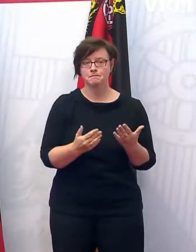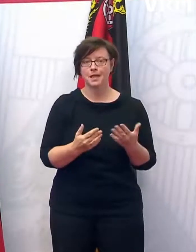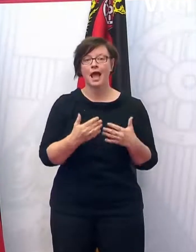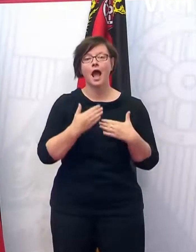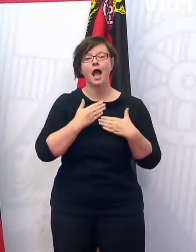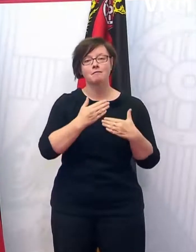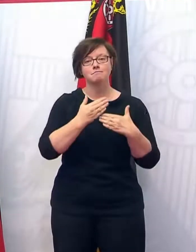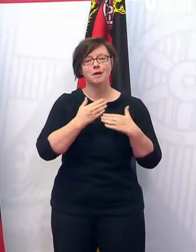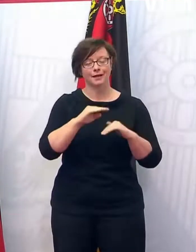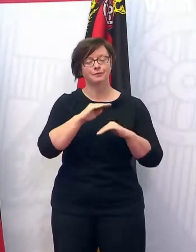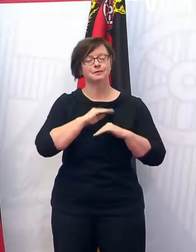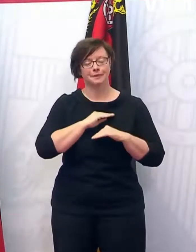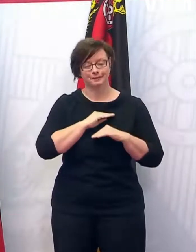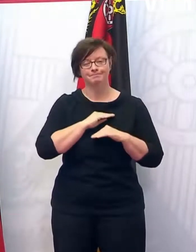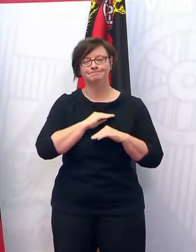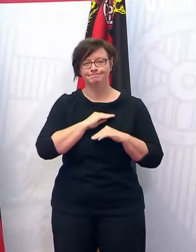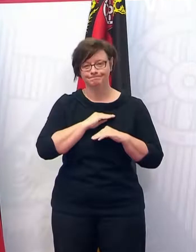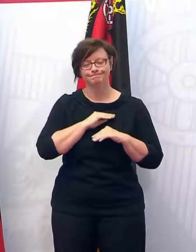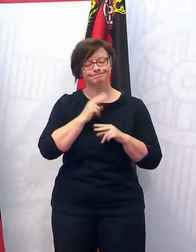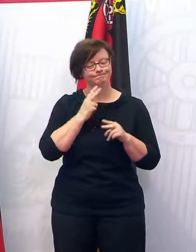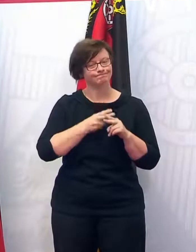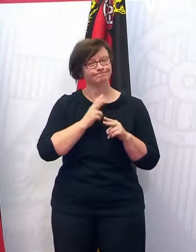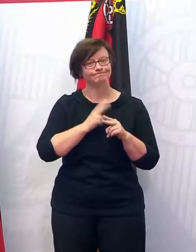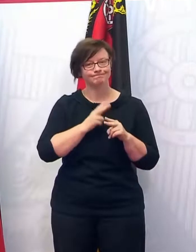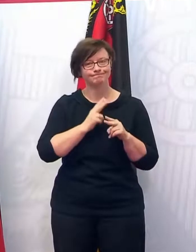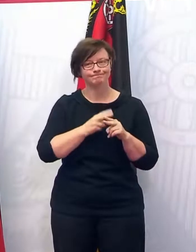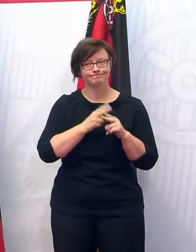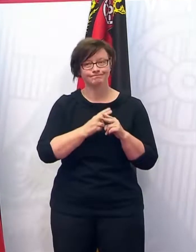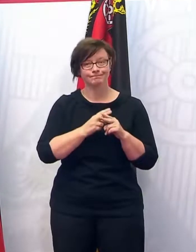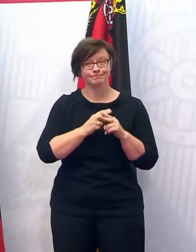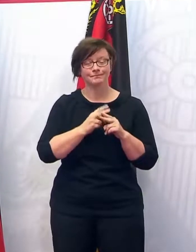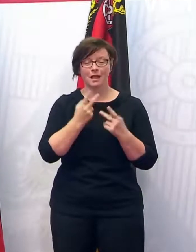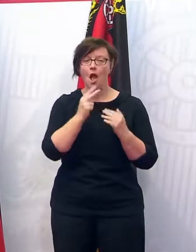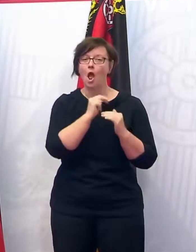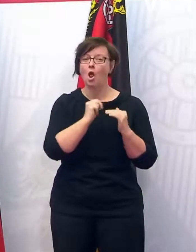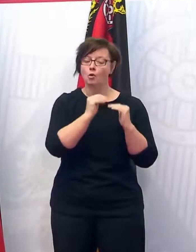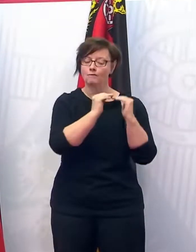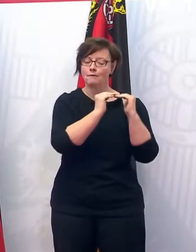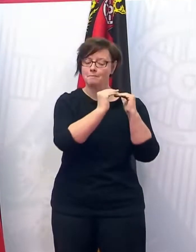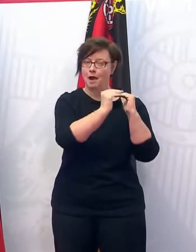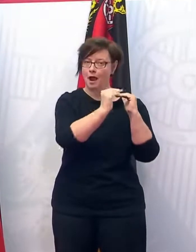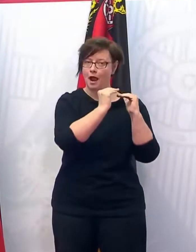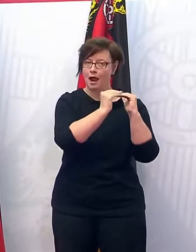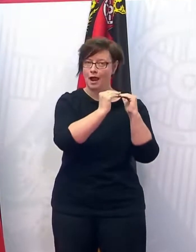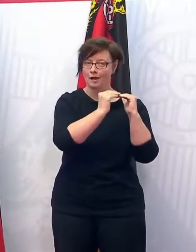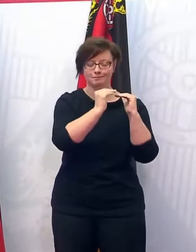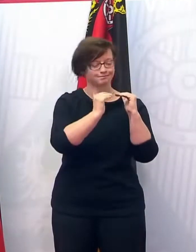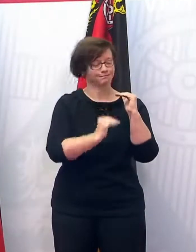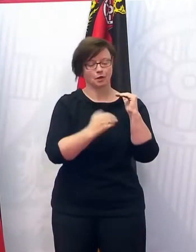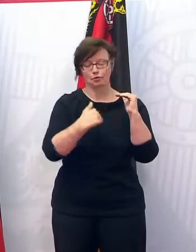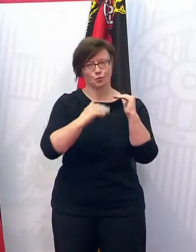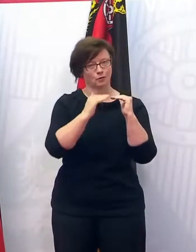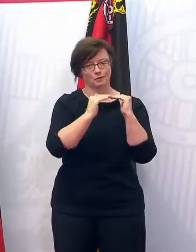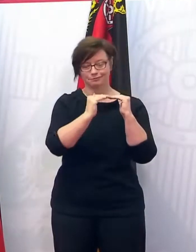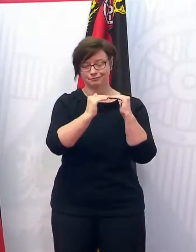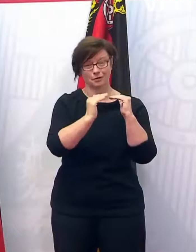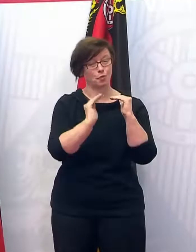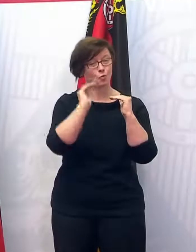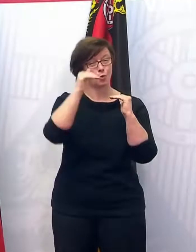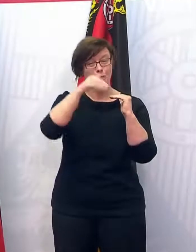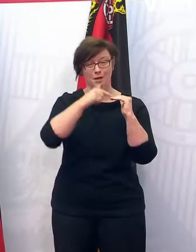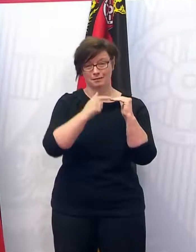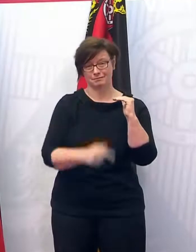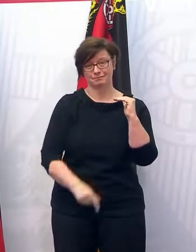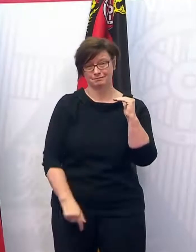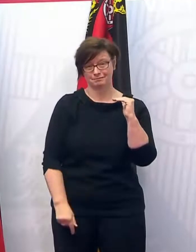Beatmungsbetten ist es nach wie vor so, dass wir über dem November oder noch nicht runtergerückt sind, immer noch über dem November